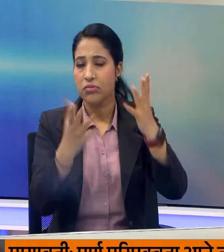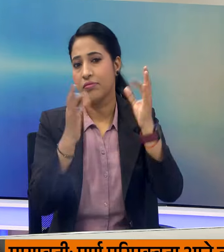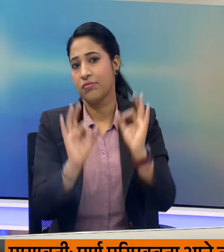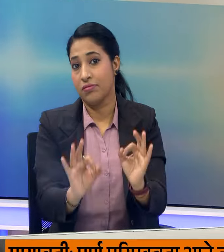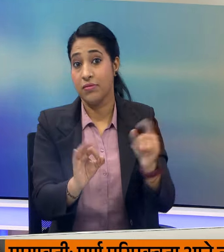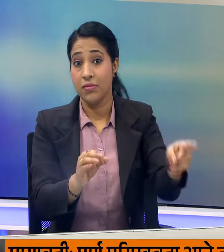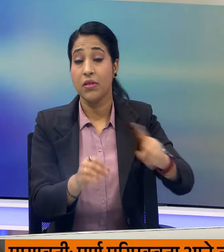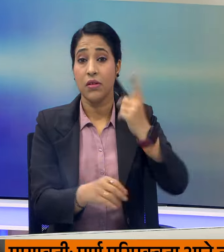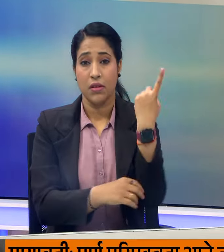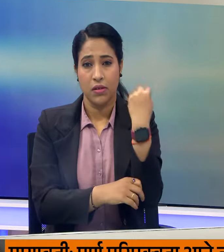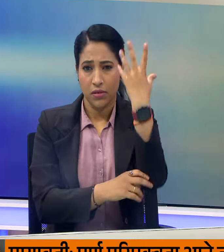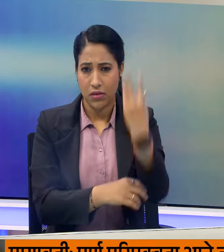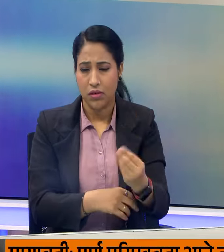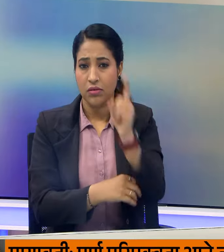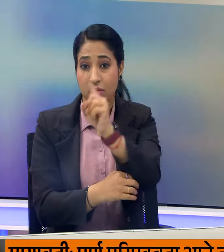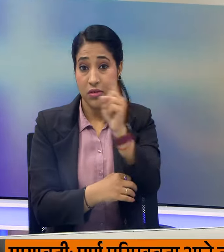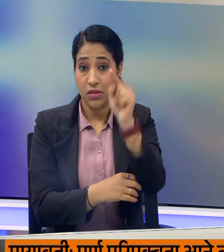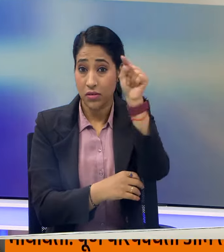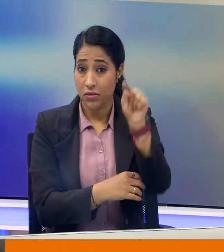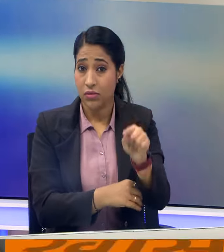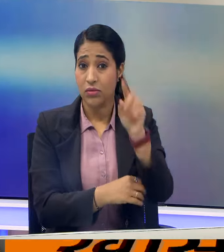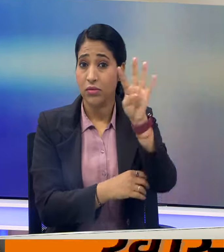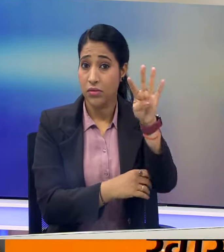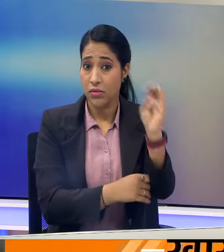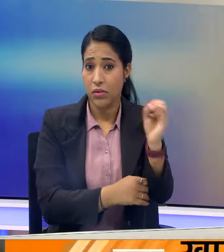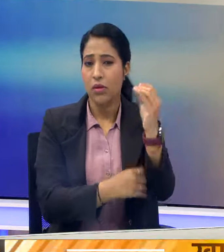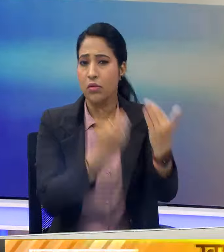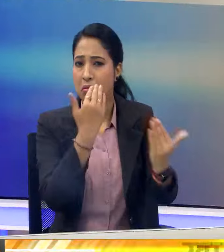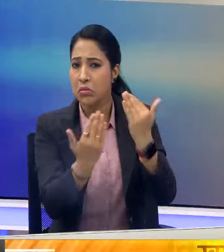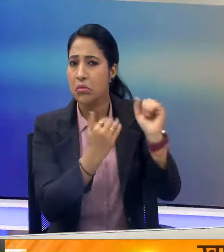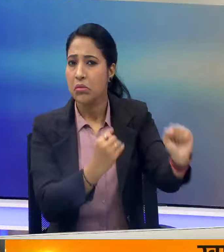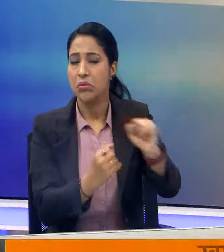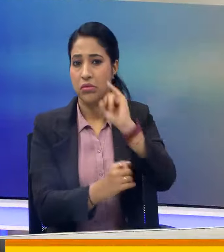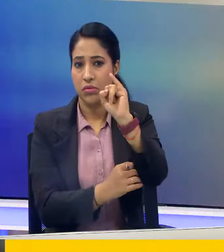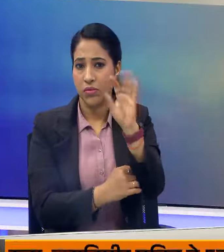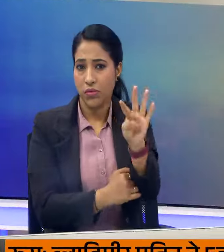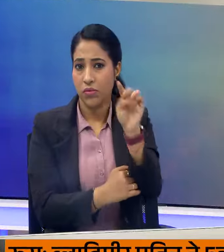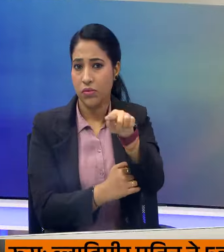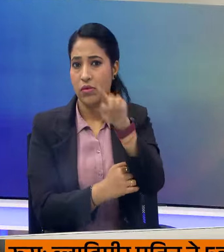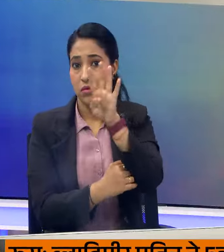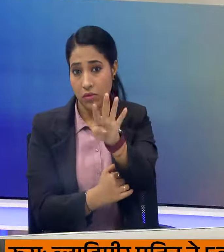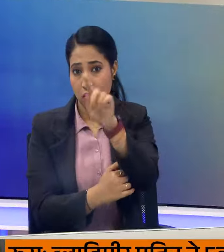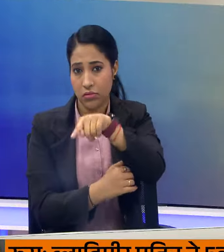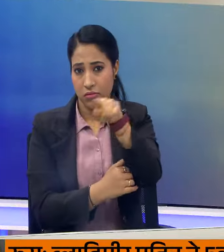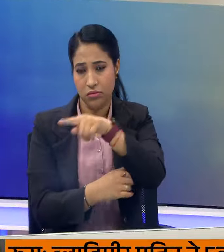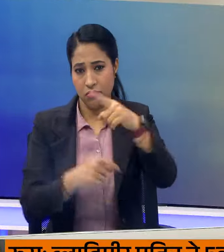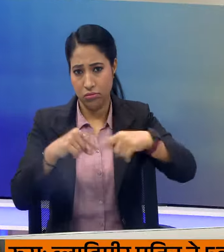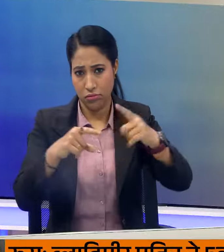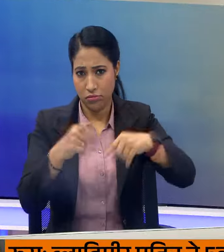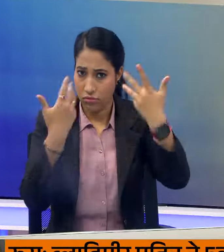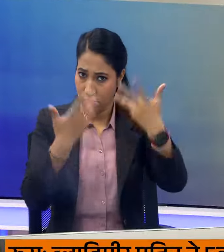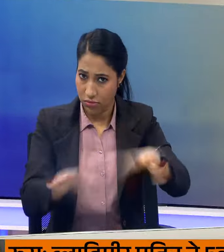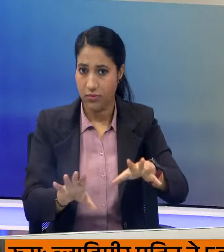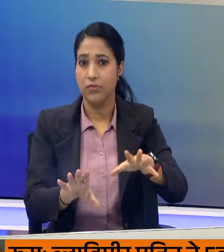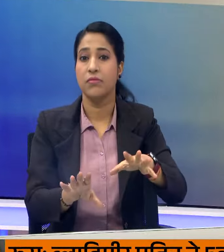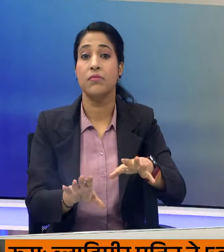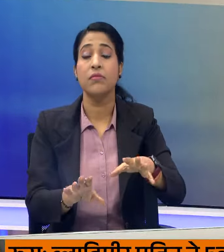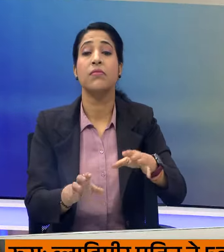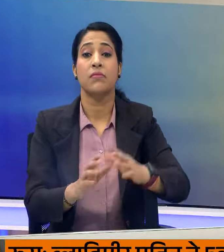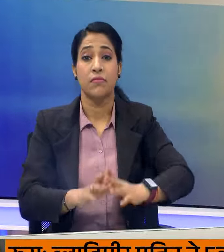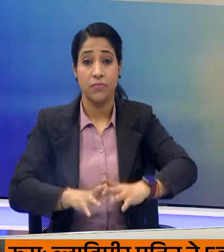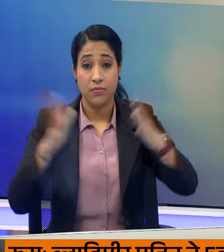जिसमें कल रात 11 बज कर 40 मिनट तक के आंकडों के मताबिद 64.4 प्रतीशत मतदान दर्ज किया गया